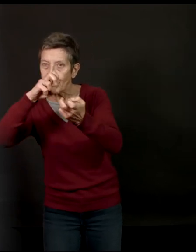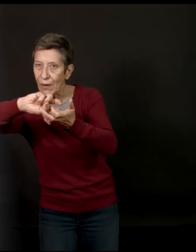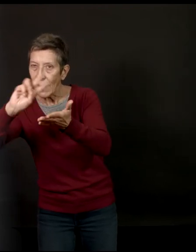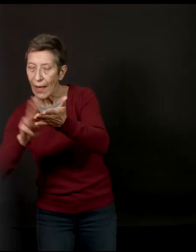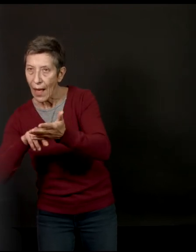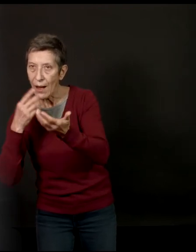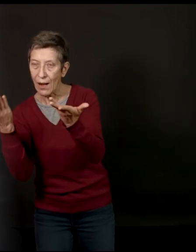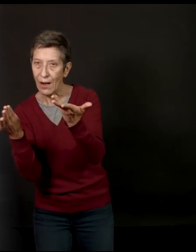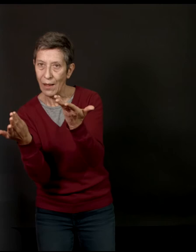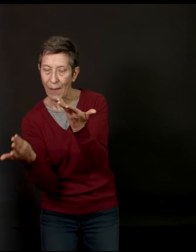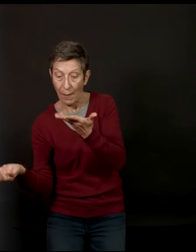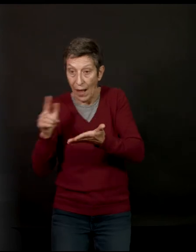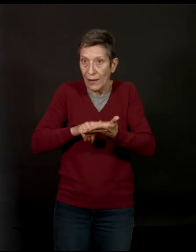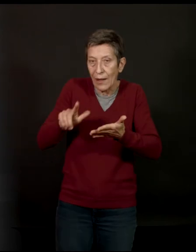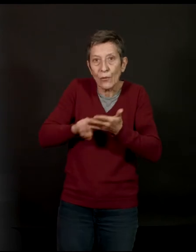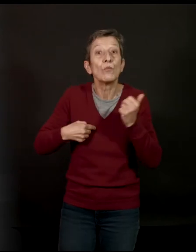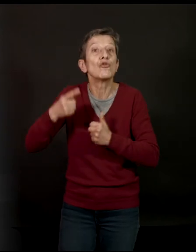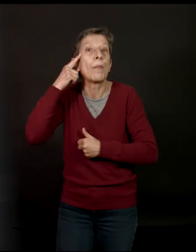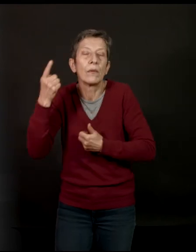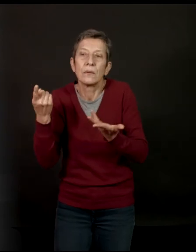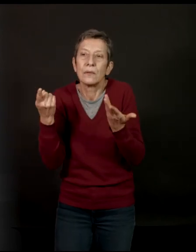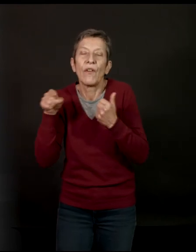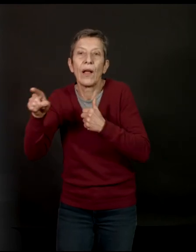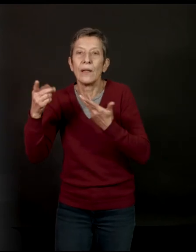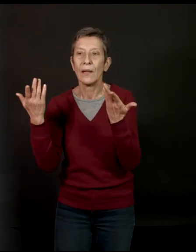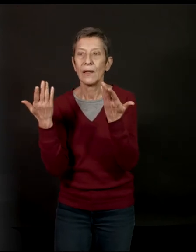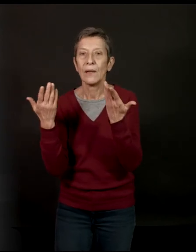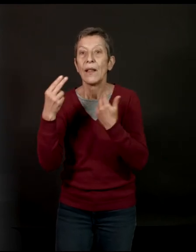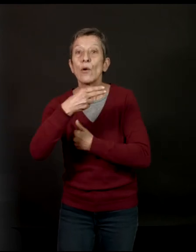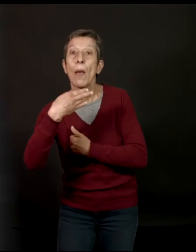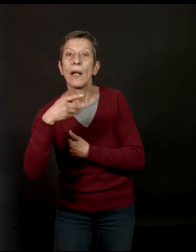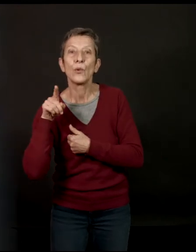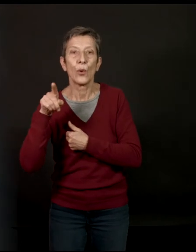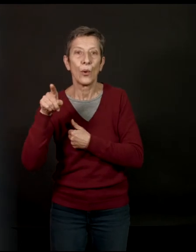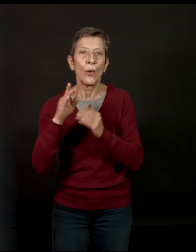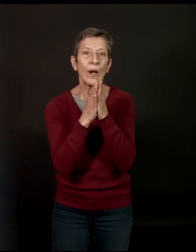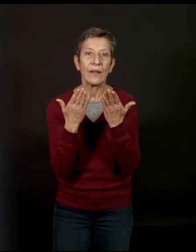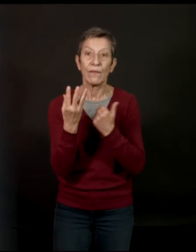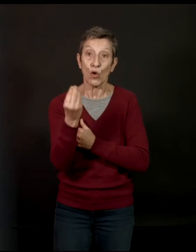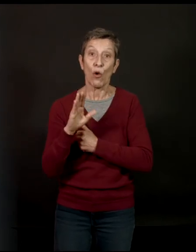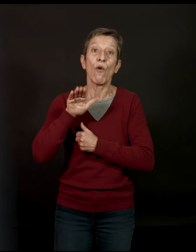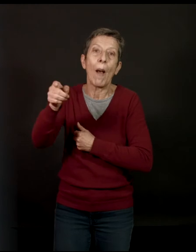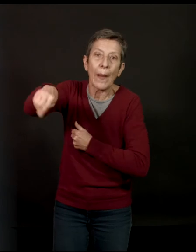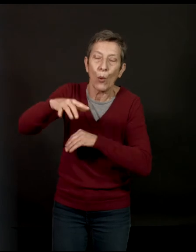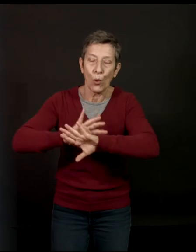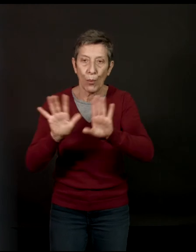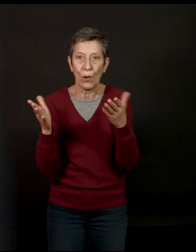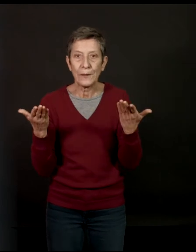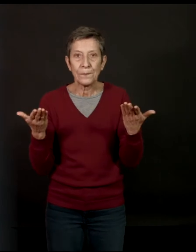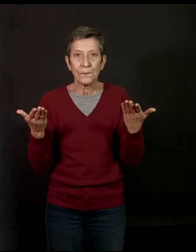'une France rurale. Donc, je pense à Nicolas Mathieu, par exemple, avec leurs enfants après eux. Est-ce que vous pensez qu'il y comme